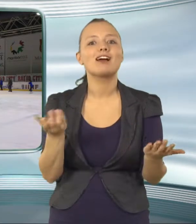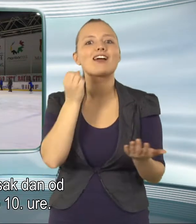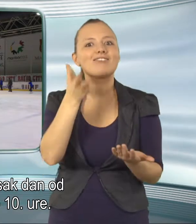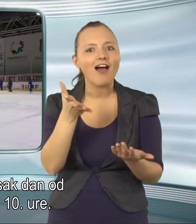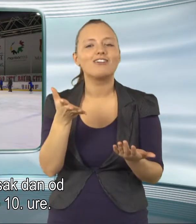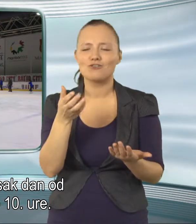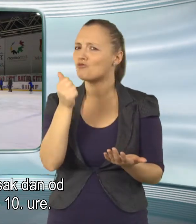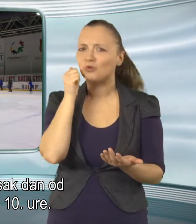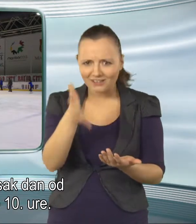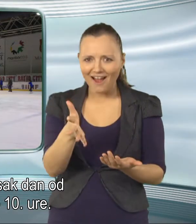ure.